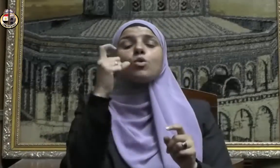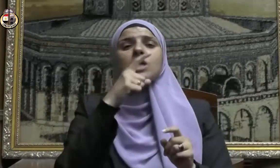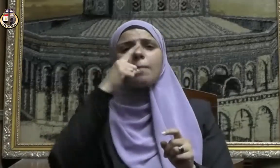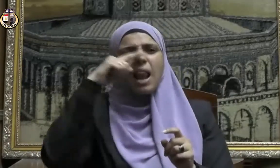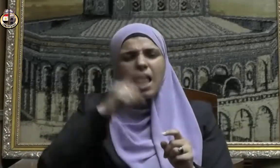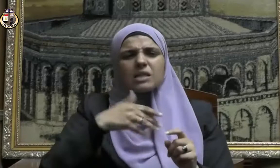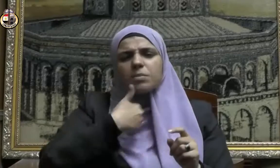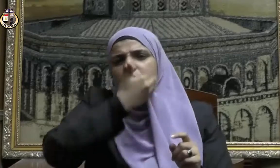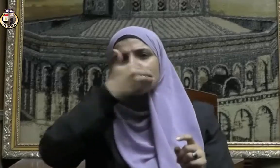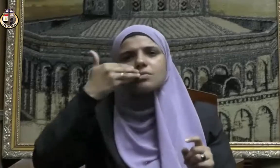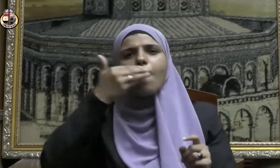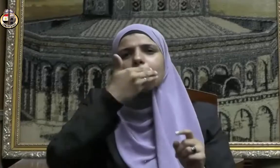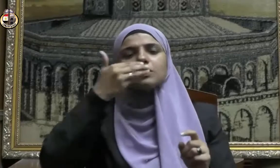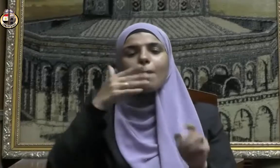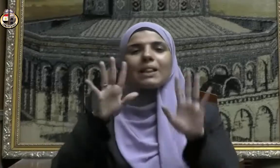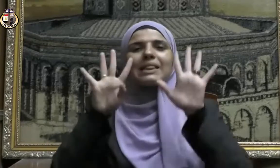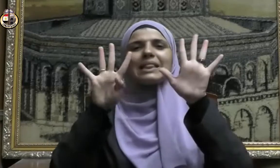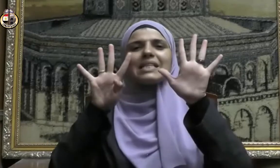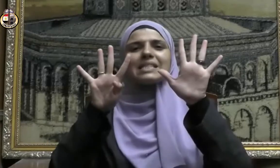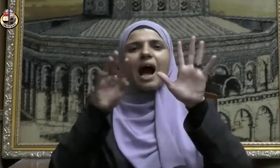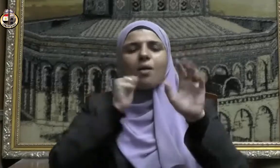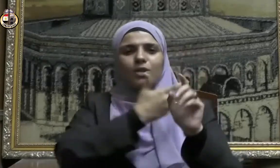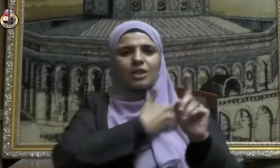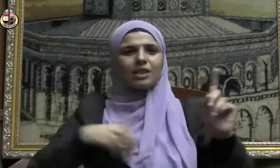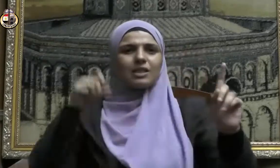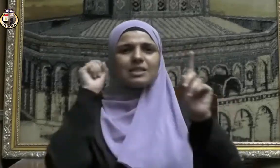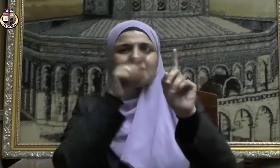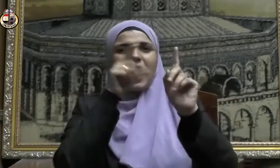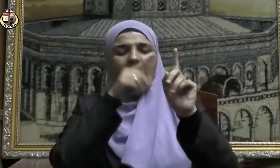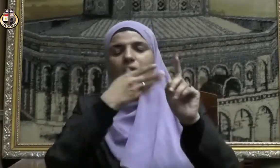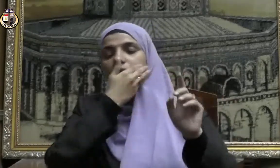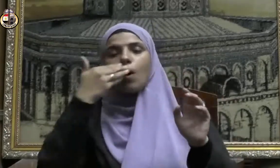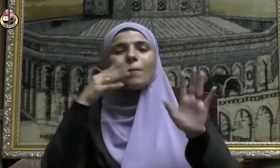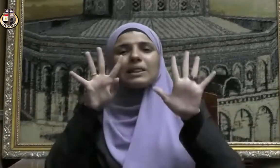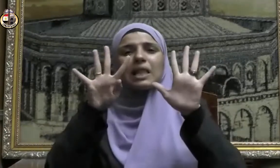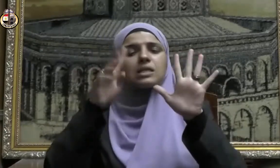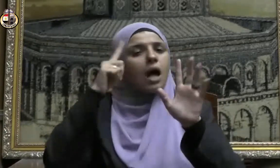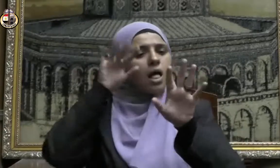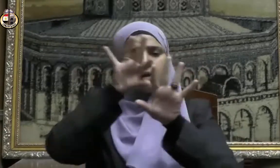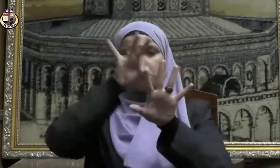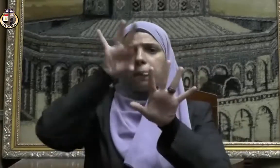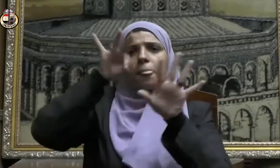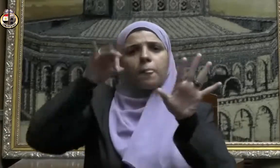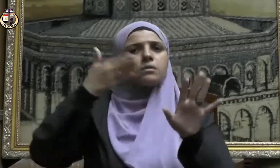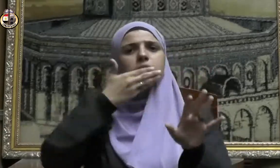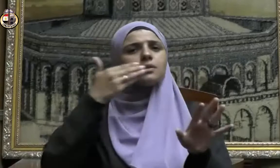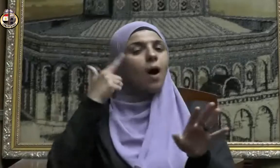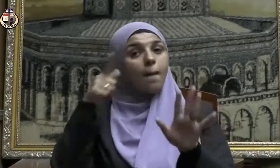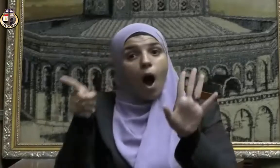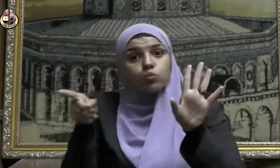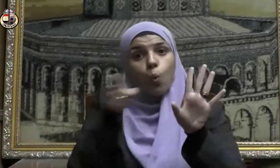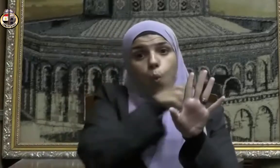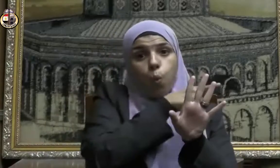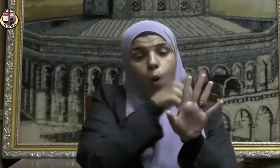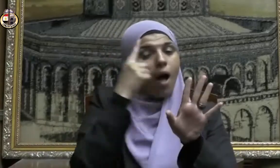يصوم من أيام التسع من ذي الحجة قدر استطاعته فصومها